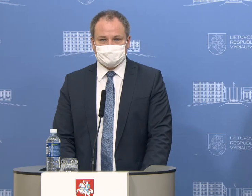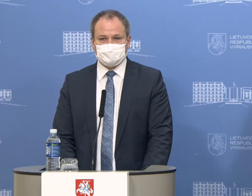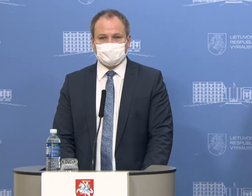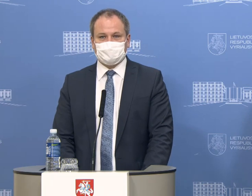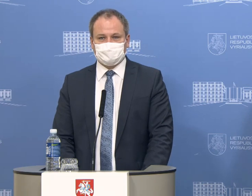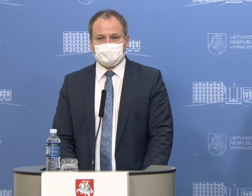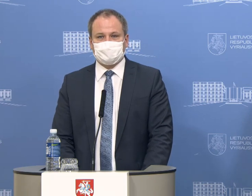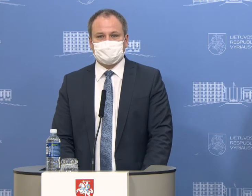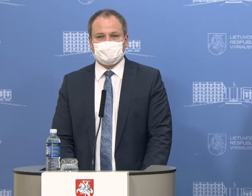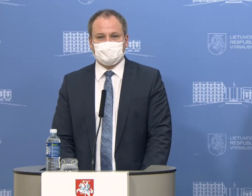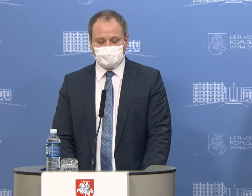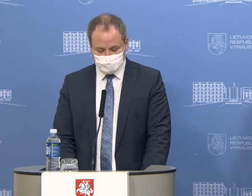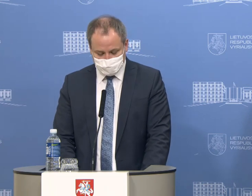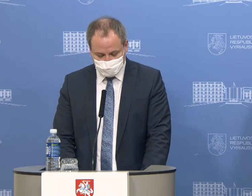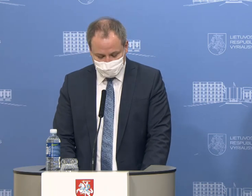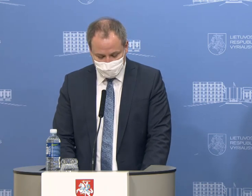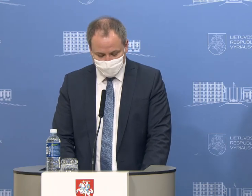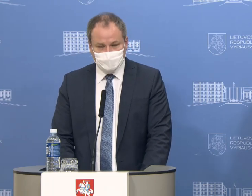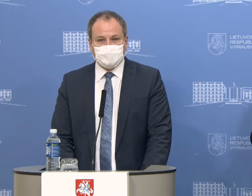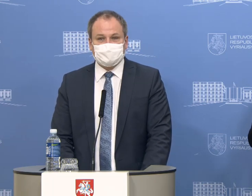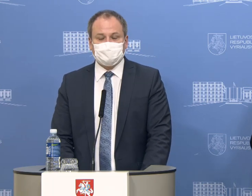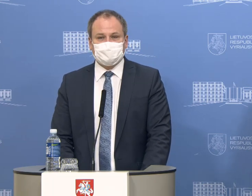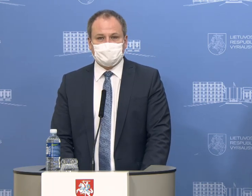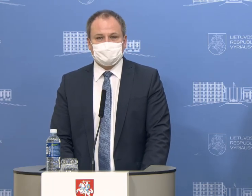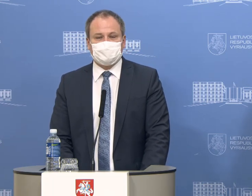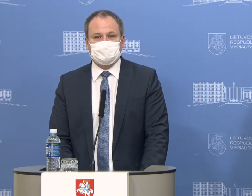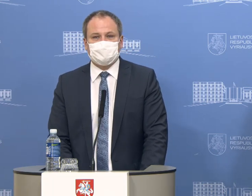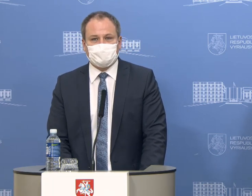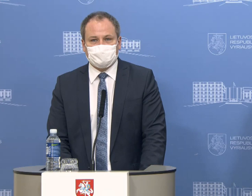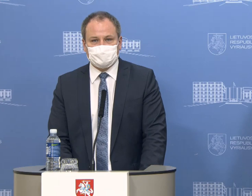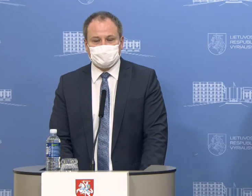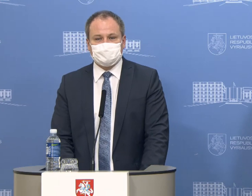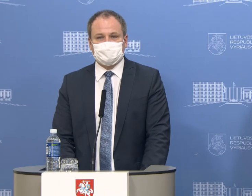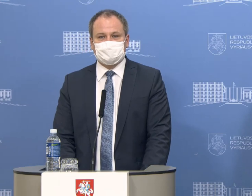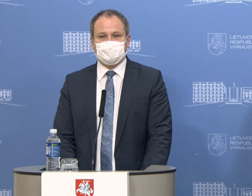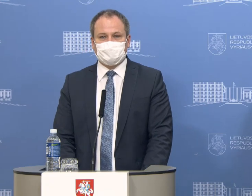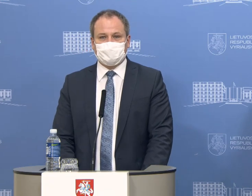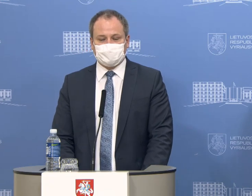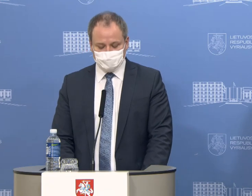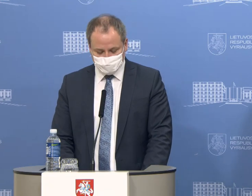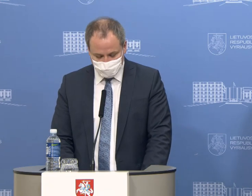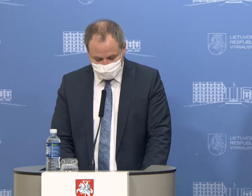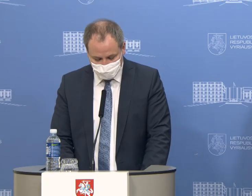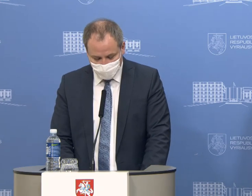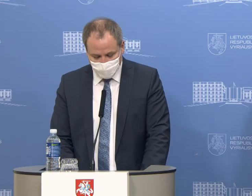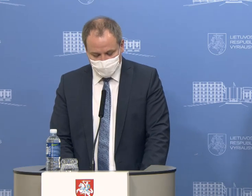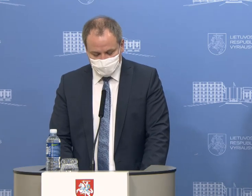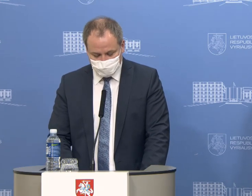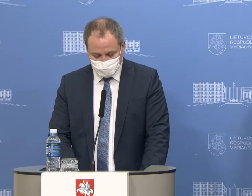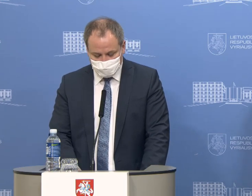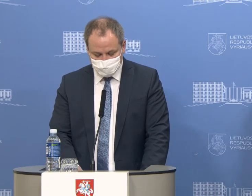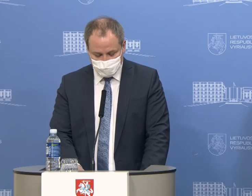kuris buvo priimtas po pasitarimo komitete, tai atkreipiu dėmesį, kad rekomendacija įsigalioja parduotuviams